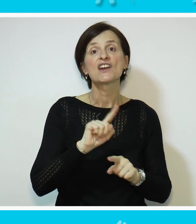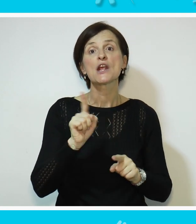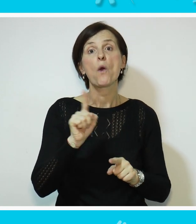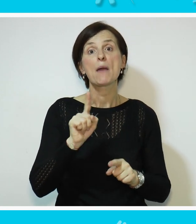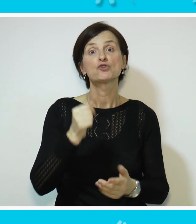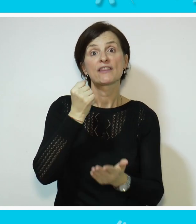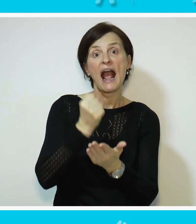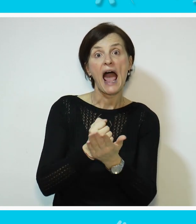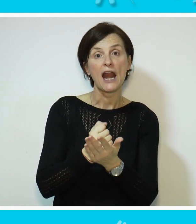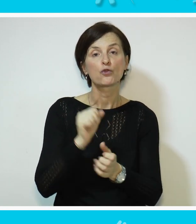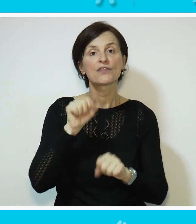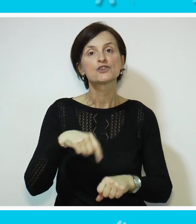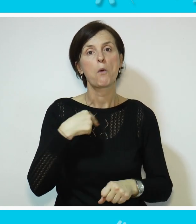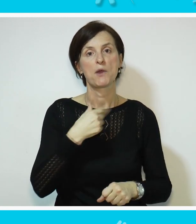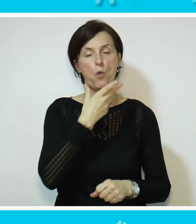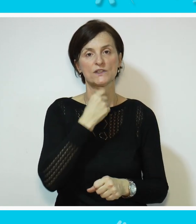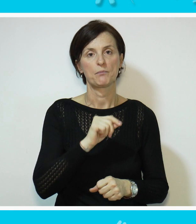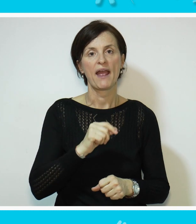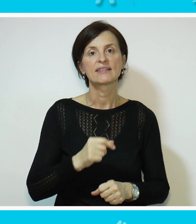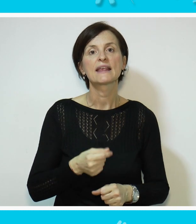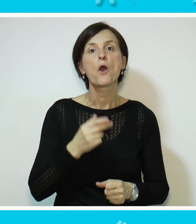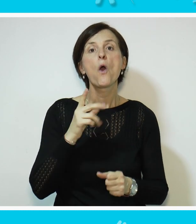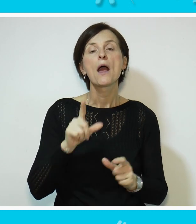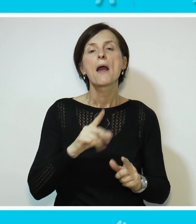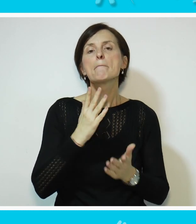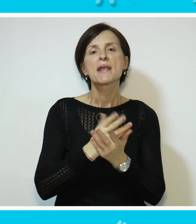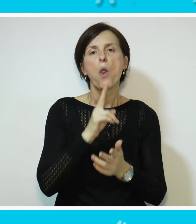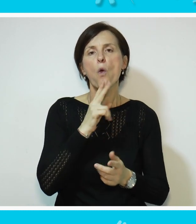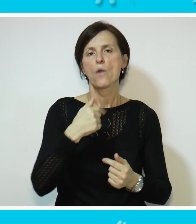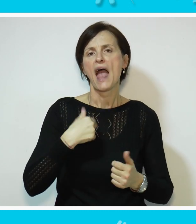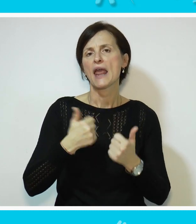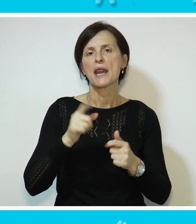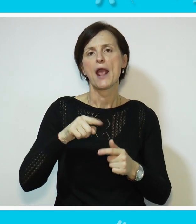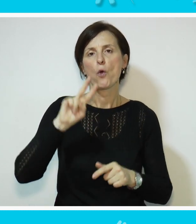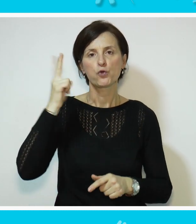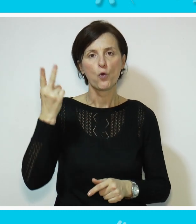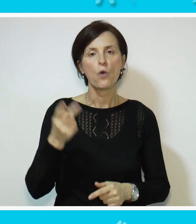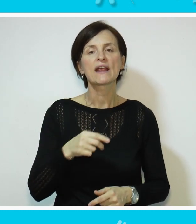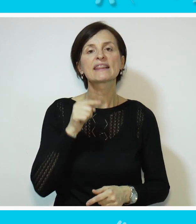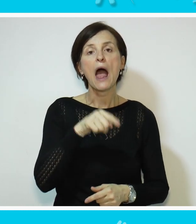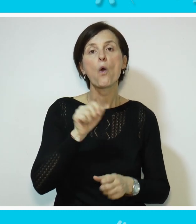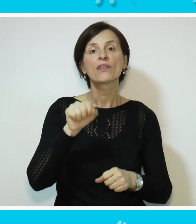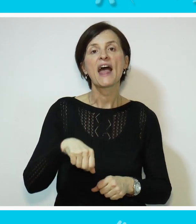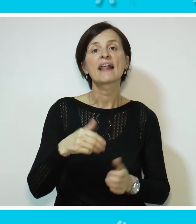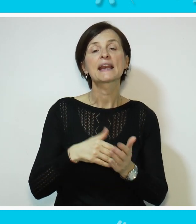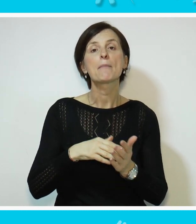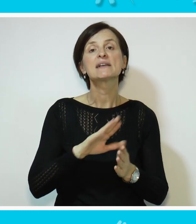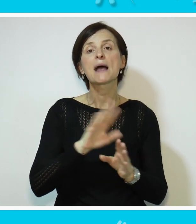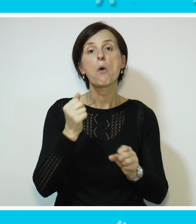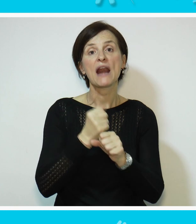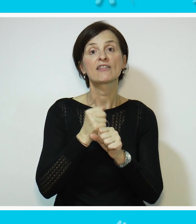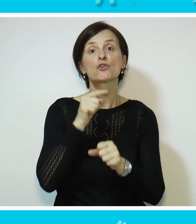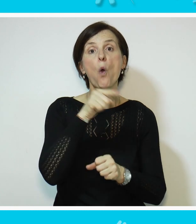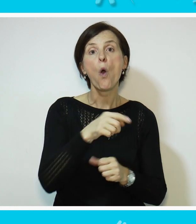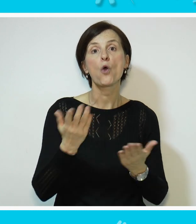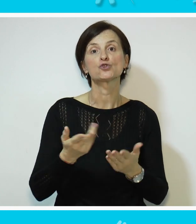takav. Niko ne može da garantuje da ćemo mi uspeti. Bilo koji. Ja ili bilo ko drugi. Tako da treba